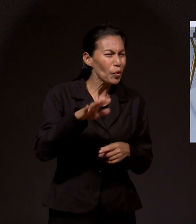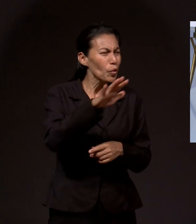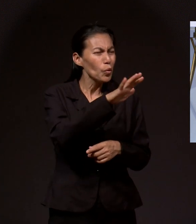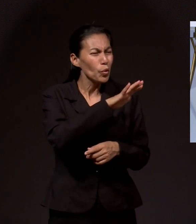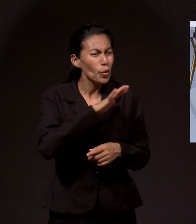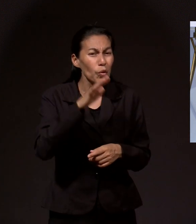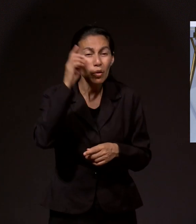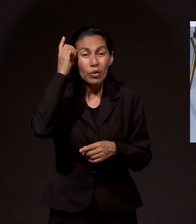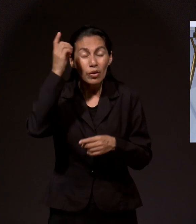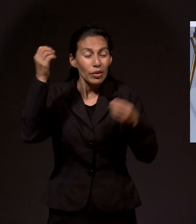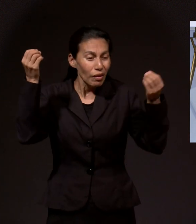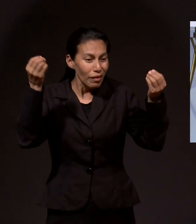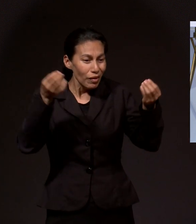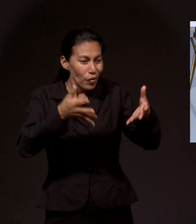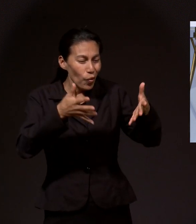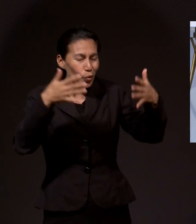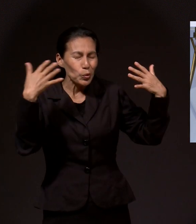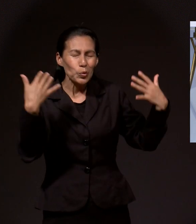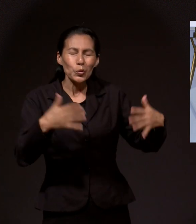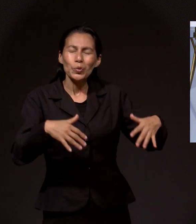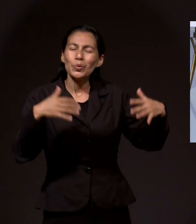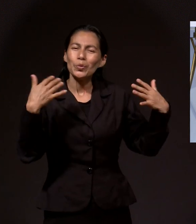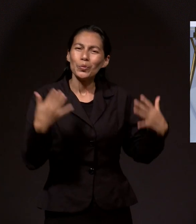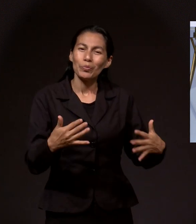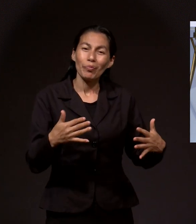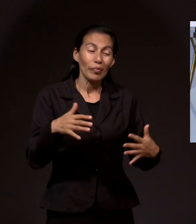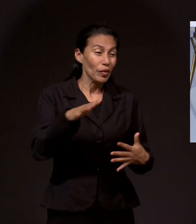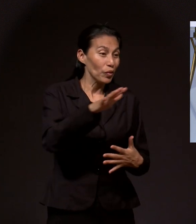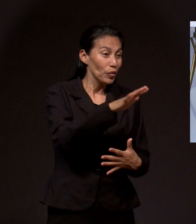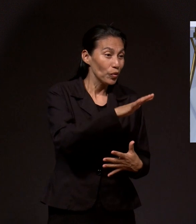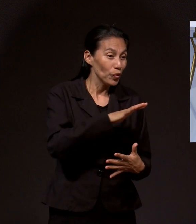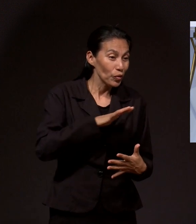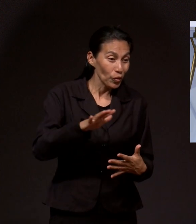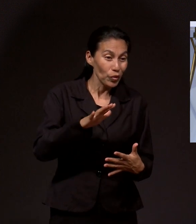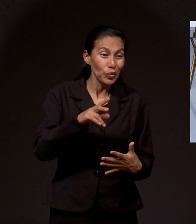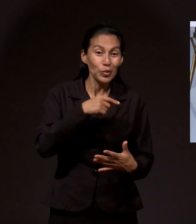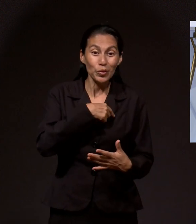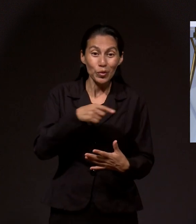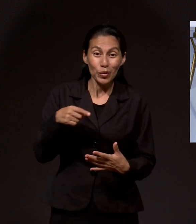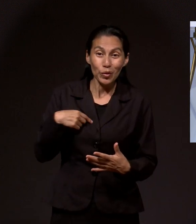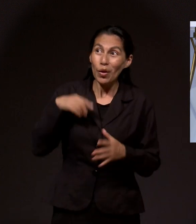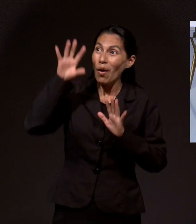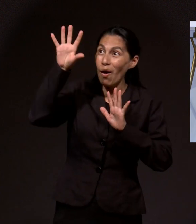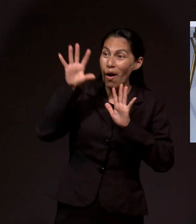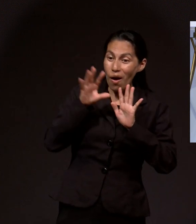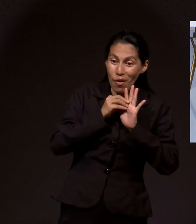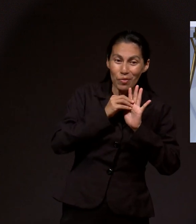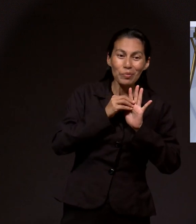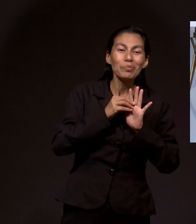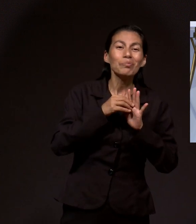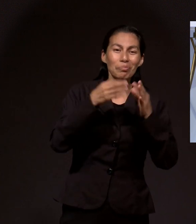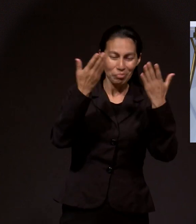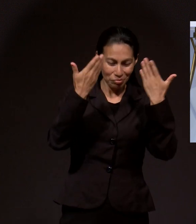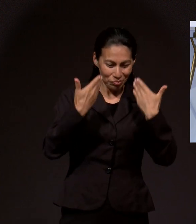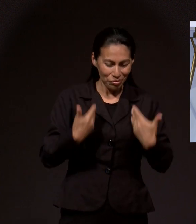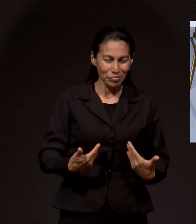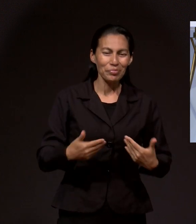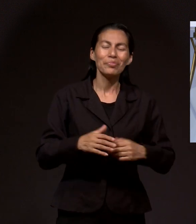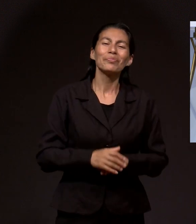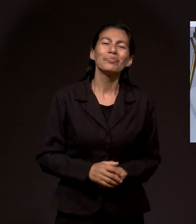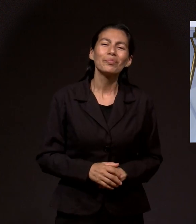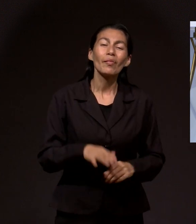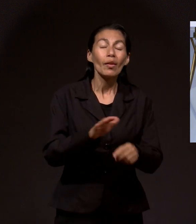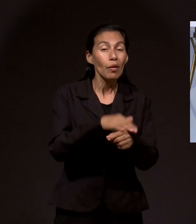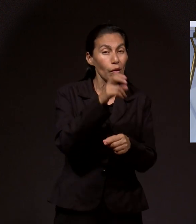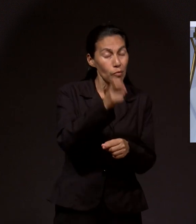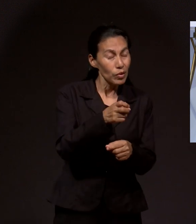en un origen por Dios mismo y llevamos algo de la imagen de Dios en nosotros. Por